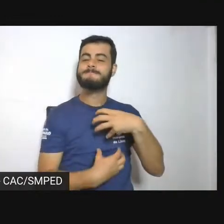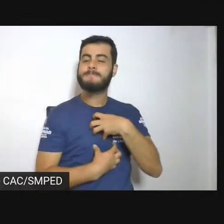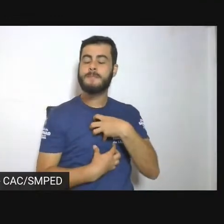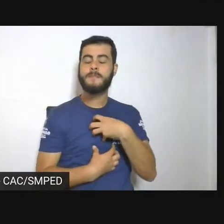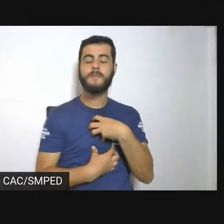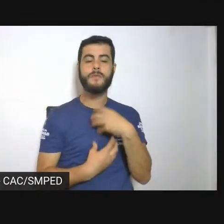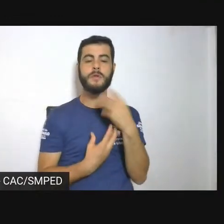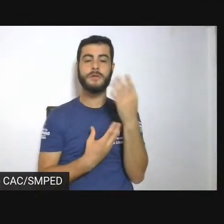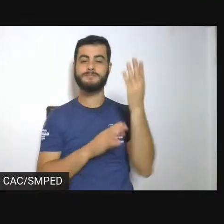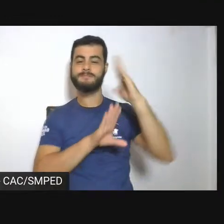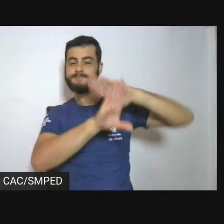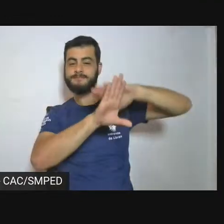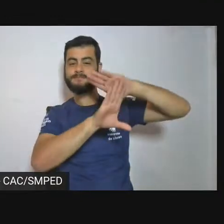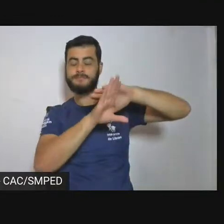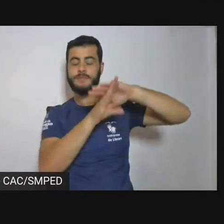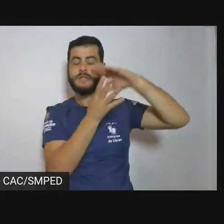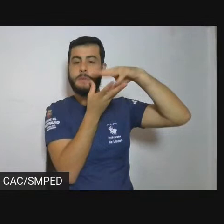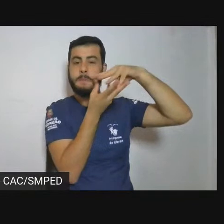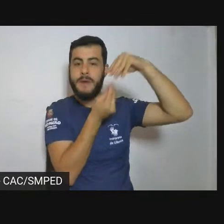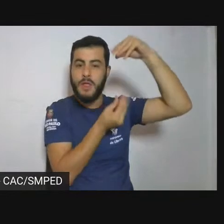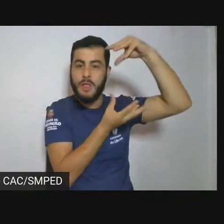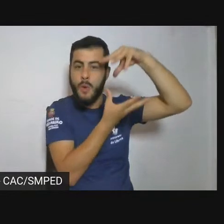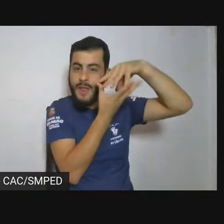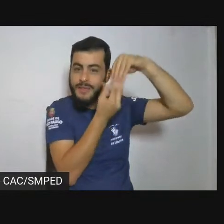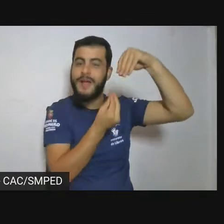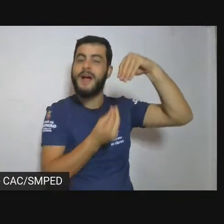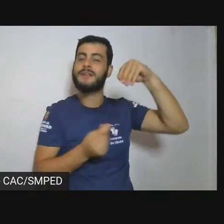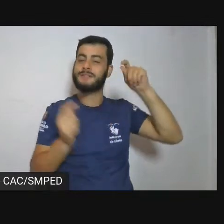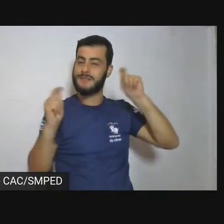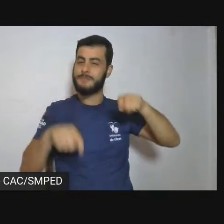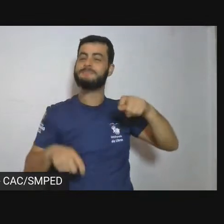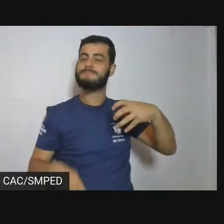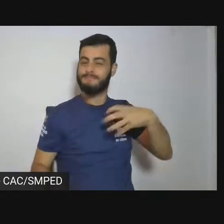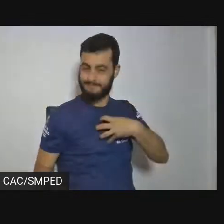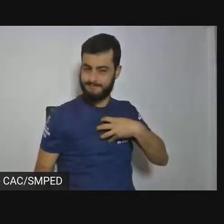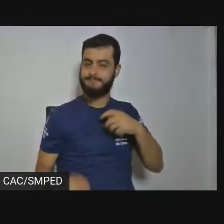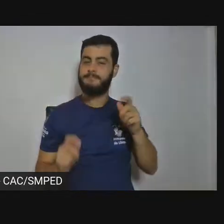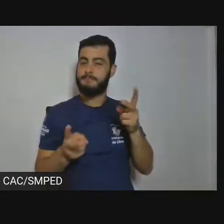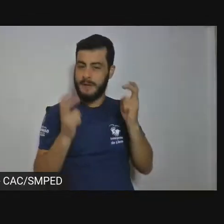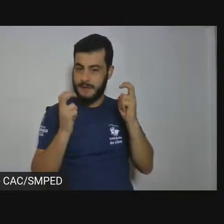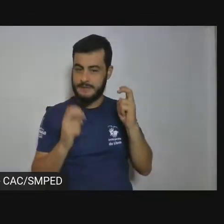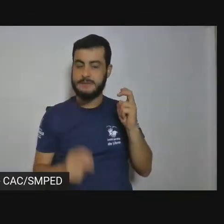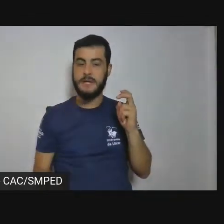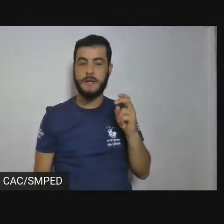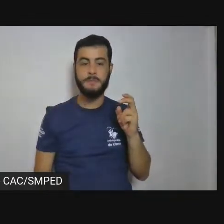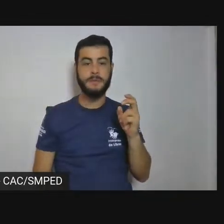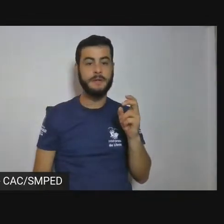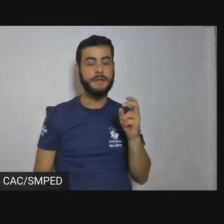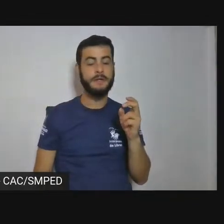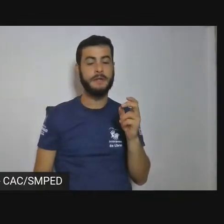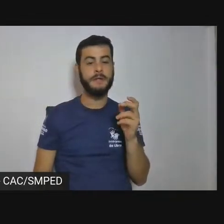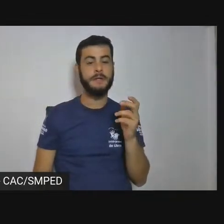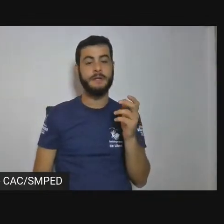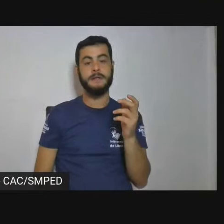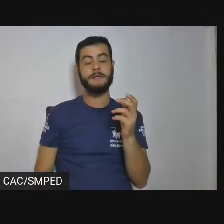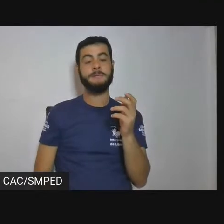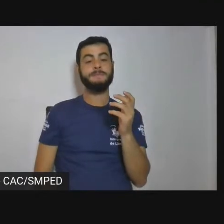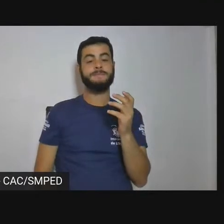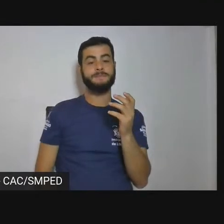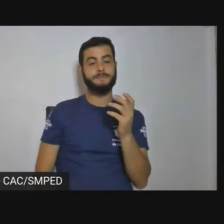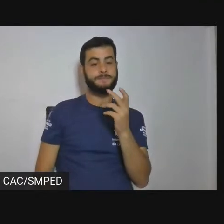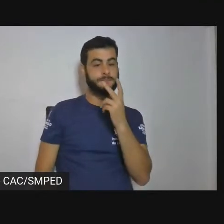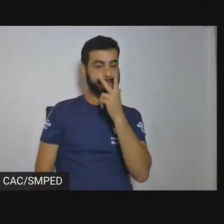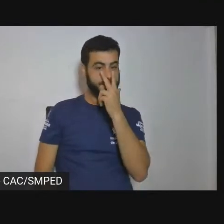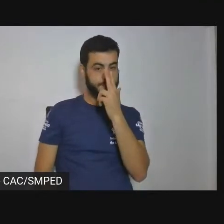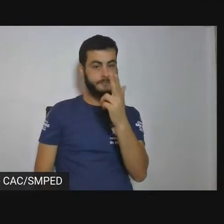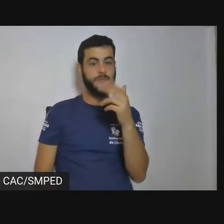latente. Se, não me resisto a ler, precisamente, o epígrafe